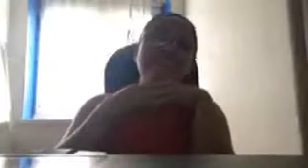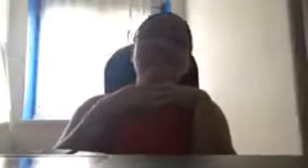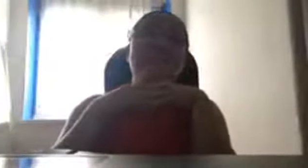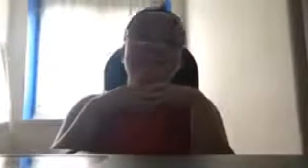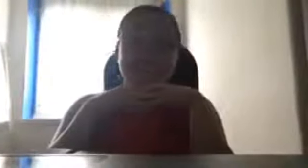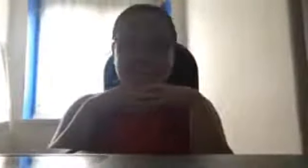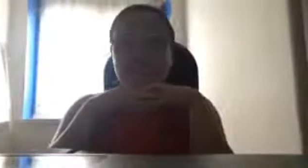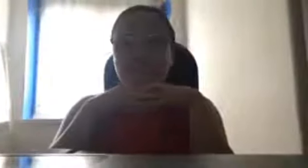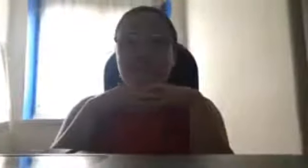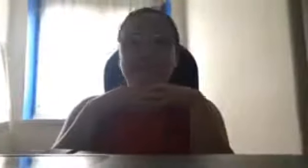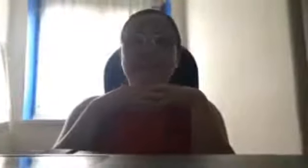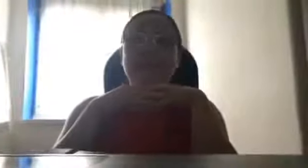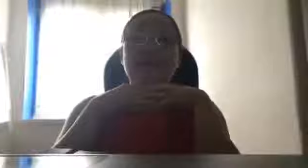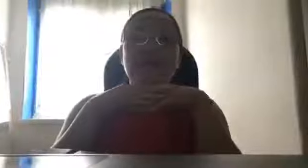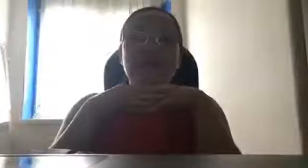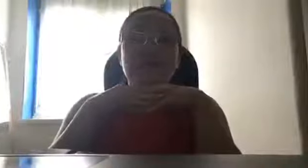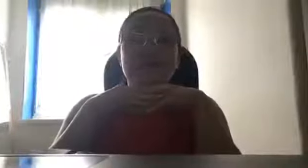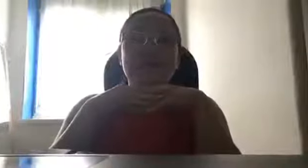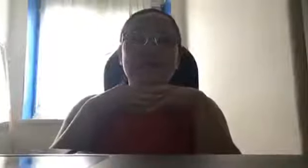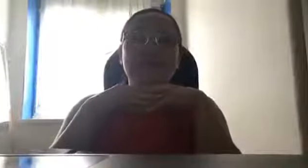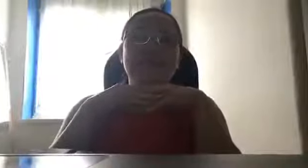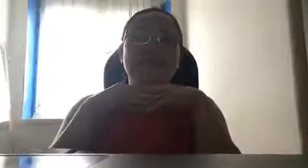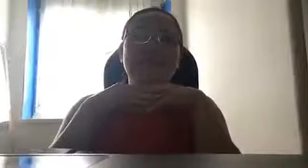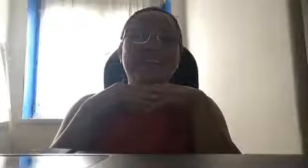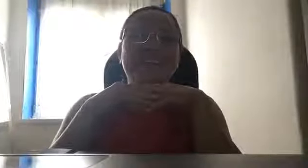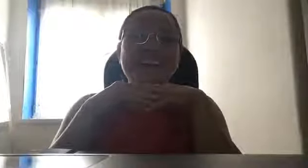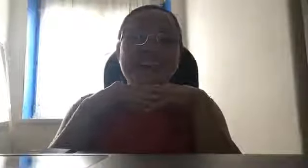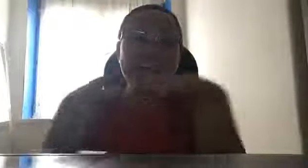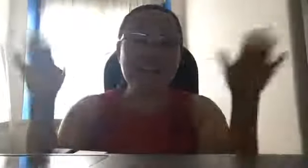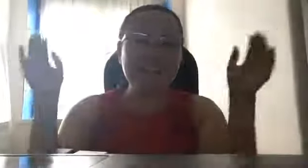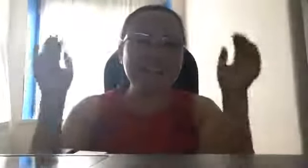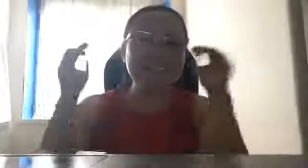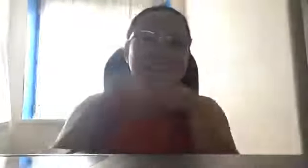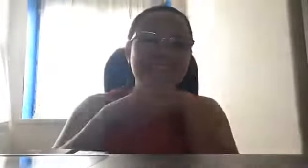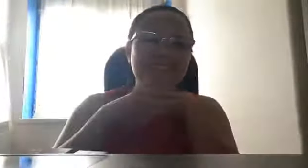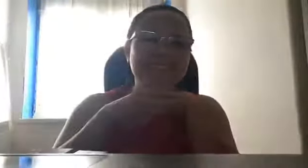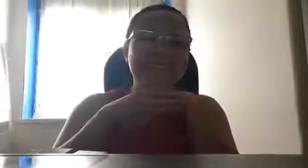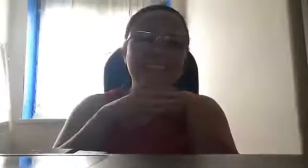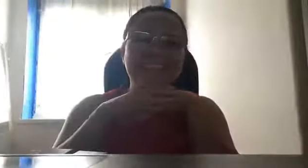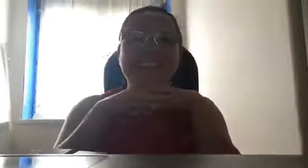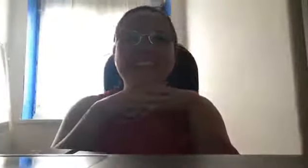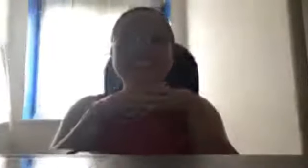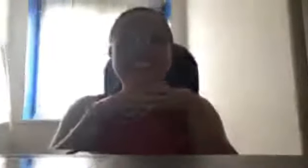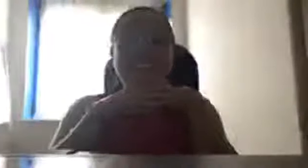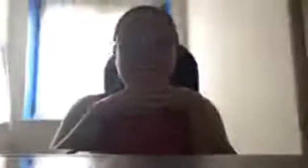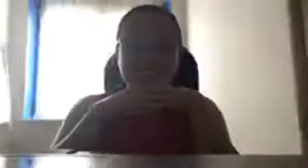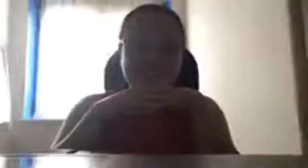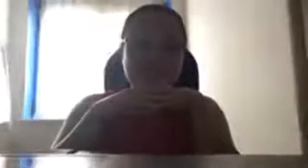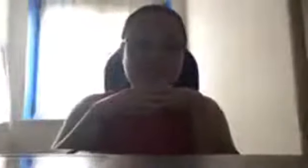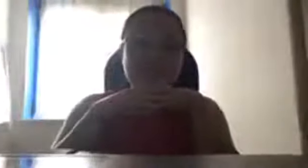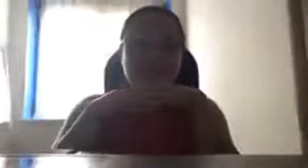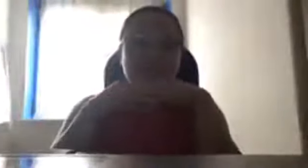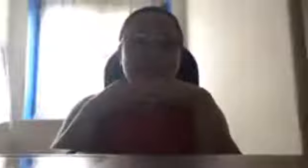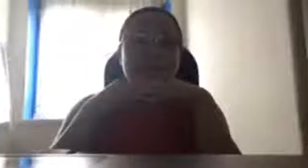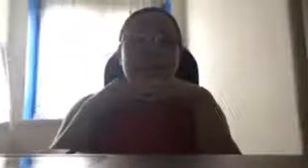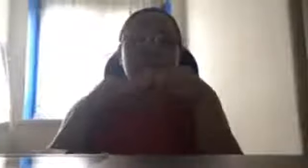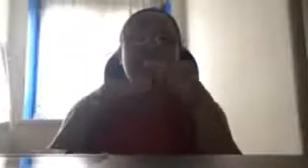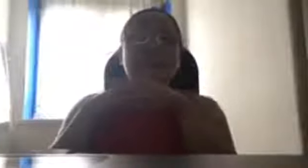ako nakakaranas pa rin. Pero, life must go on. Never give up. Ang